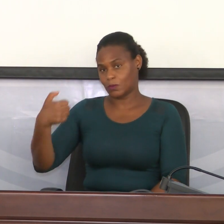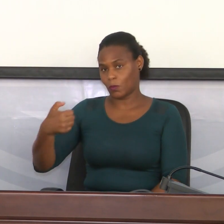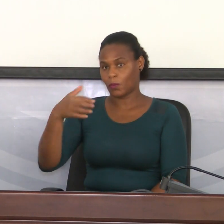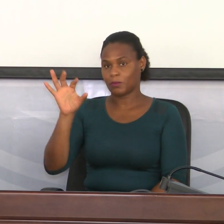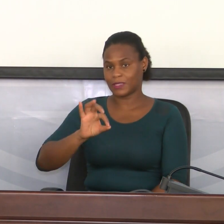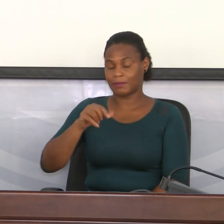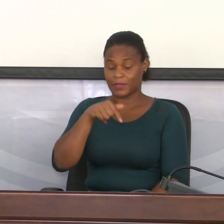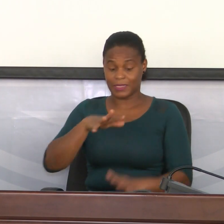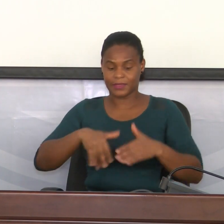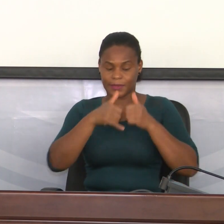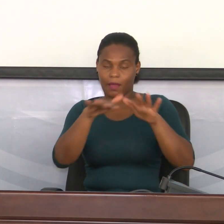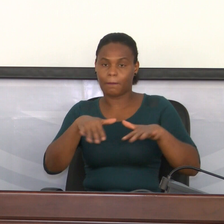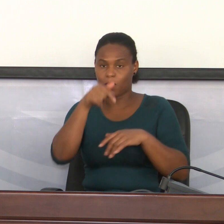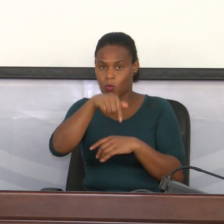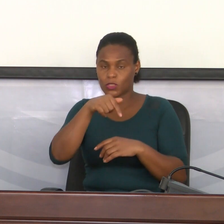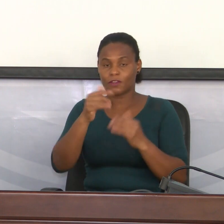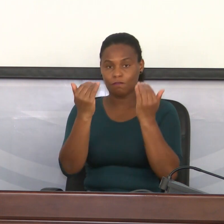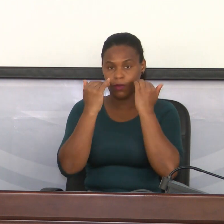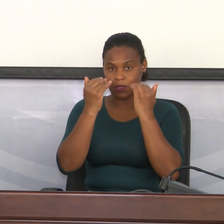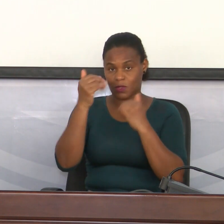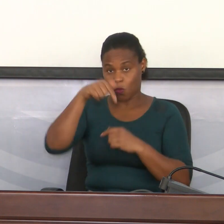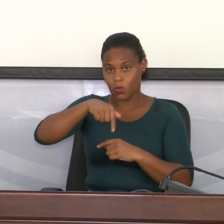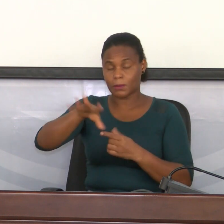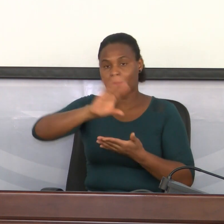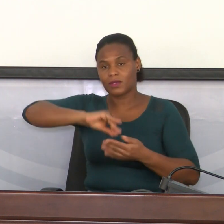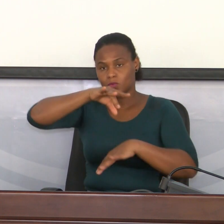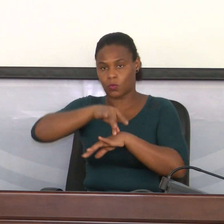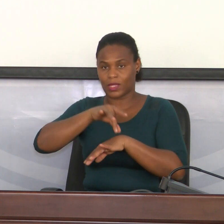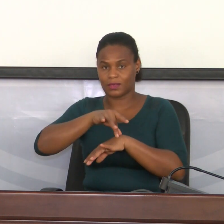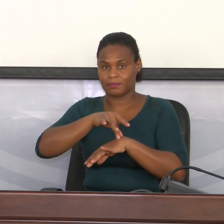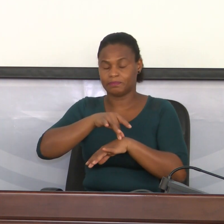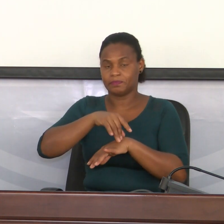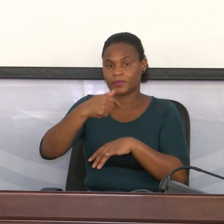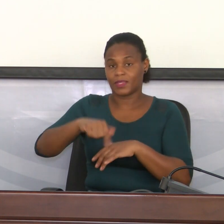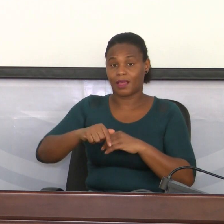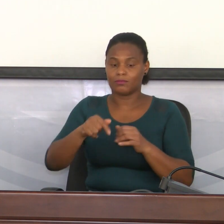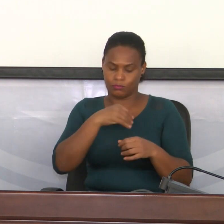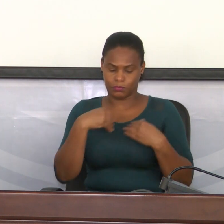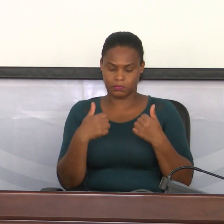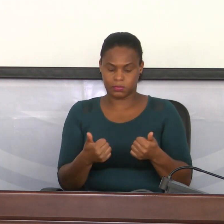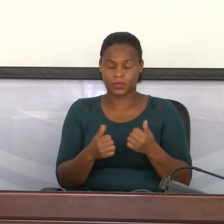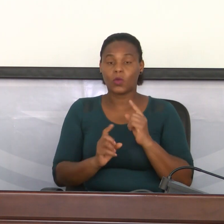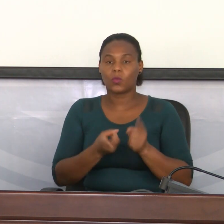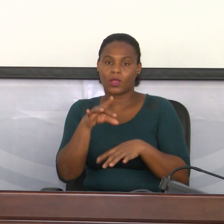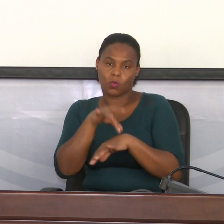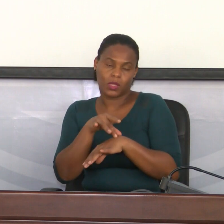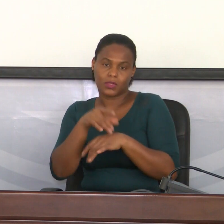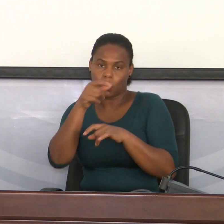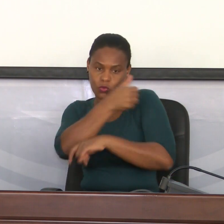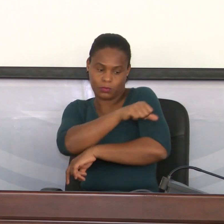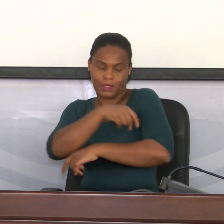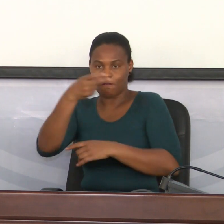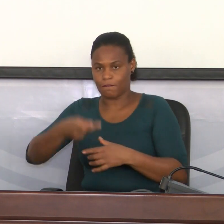seja, na praia, hoje, com os dados de hoje, temos mais doentes recuperados do que doentes internados.